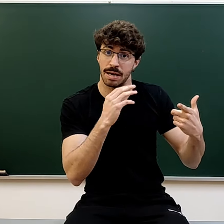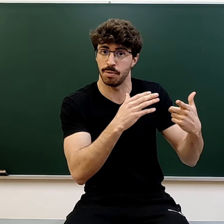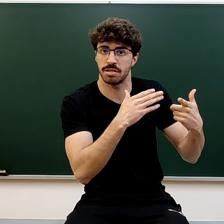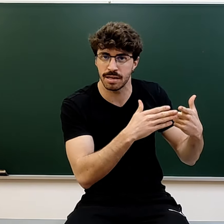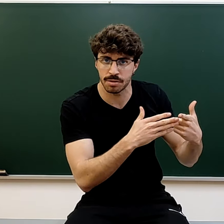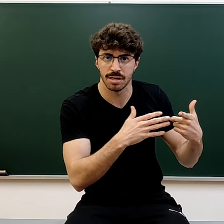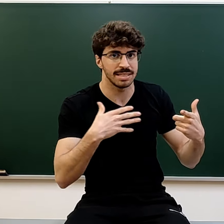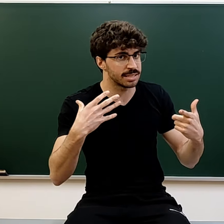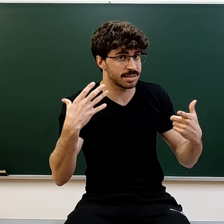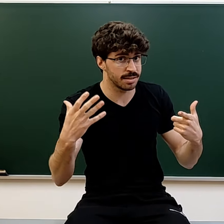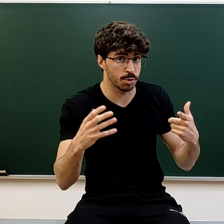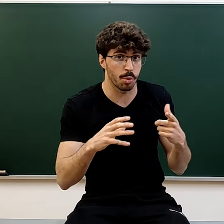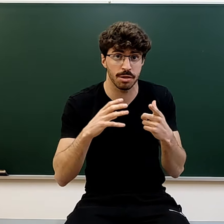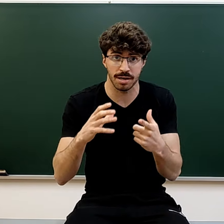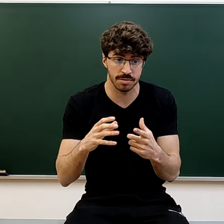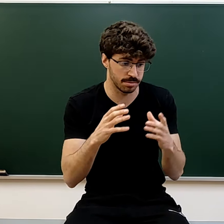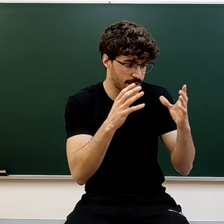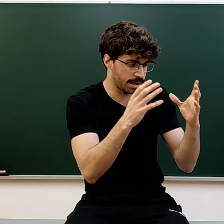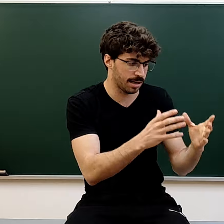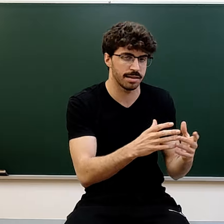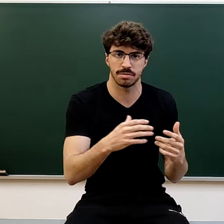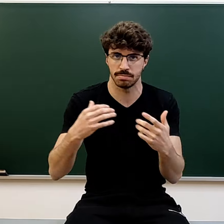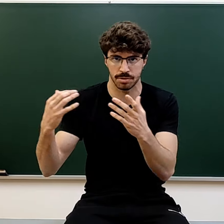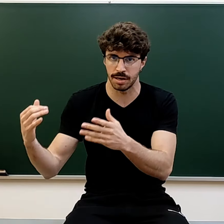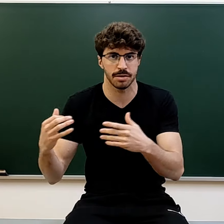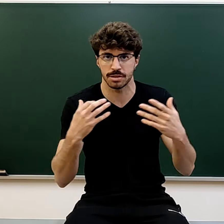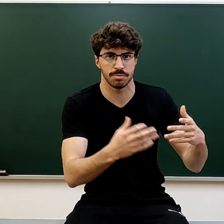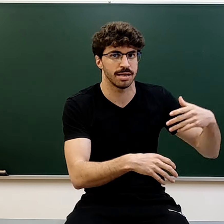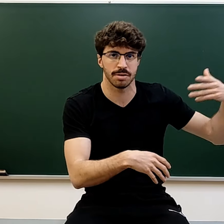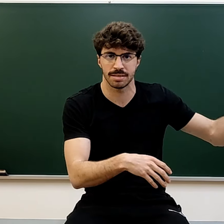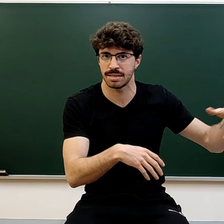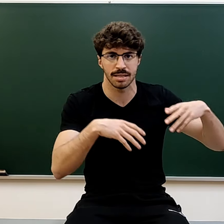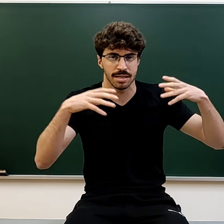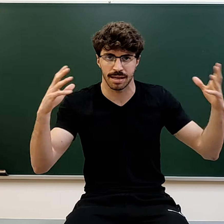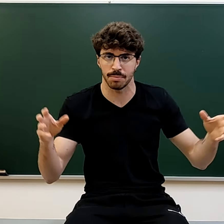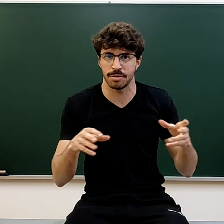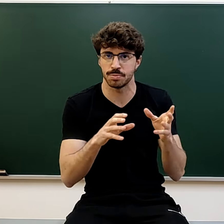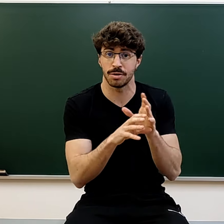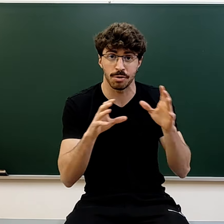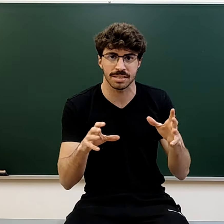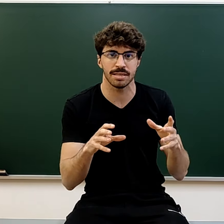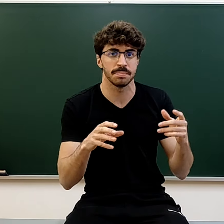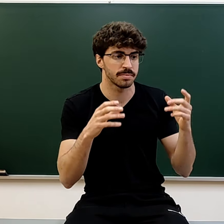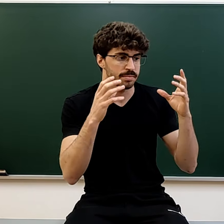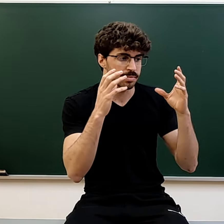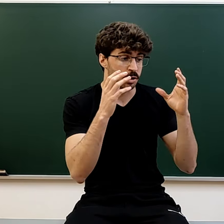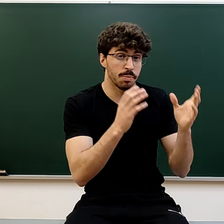que, por cierto, si estás haciendo una educación reglada, colegio, secundaria, universidad, grado medio, superior, lo que sea, no